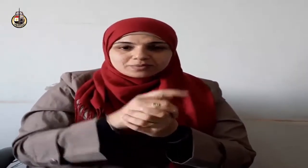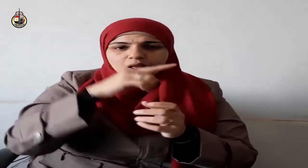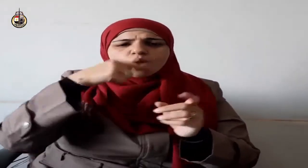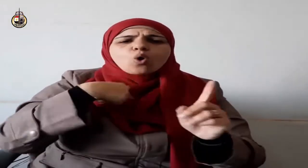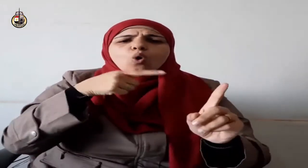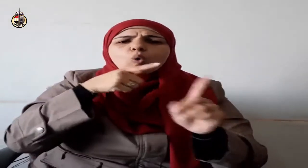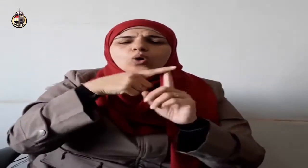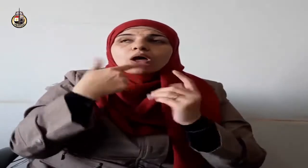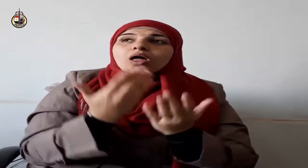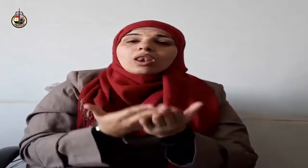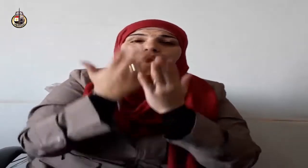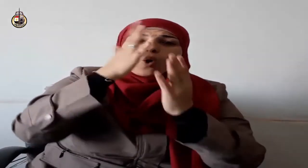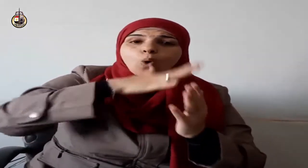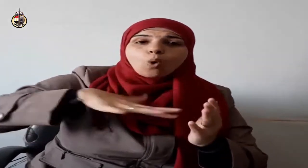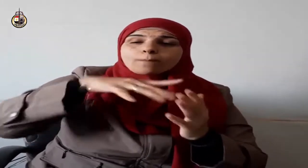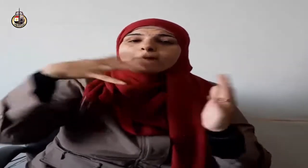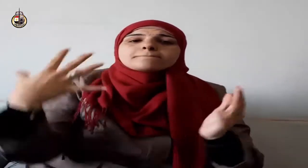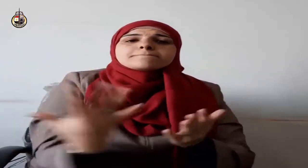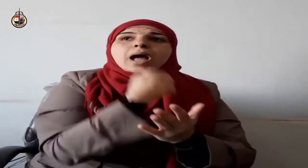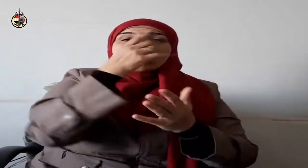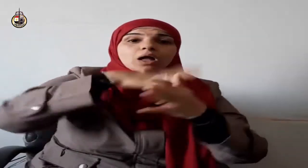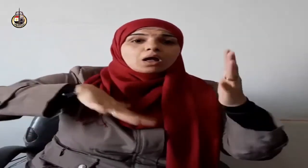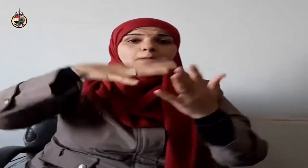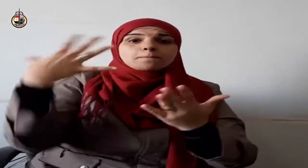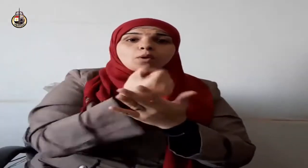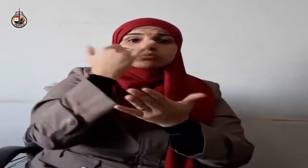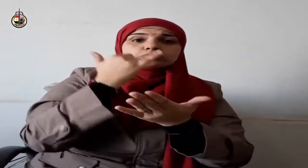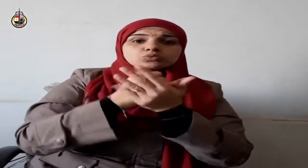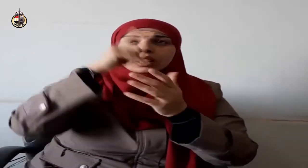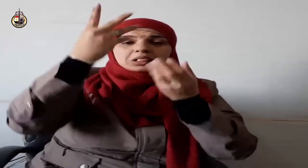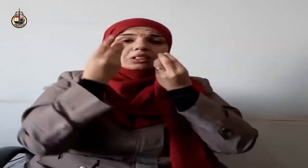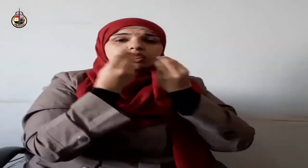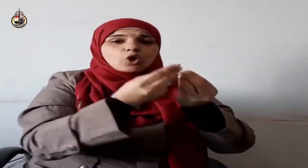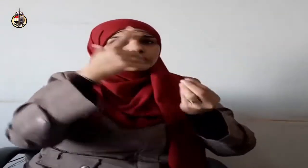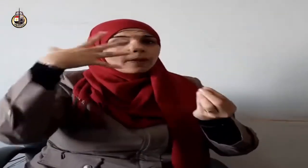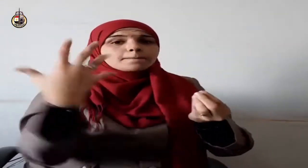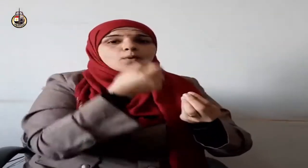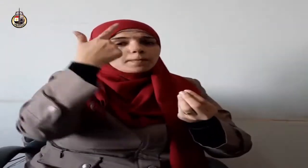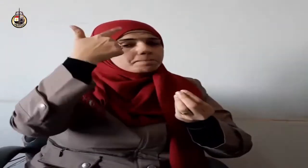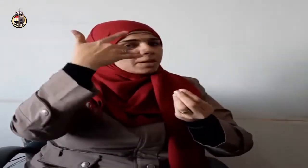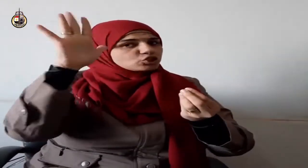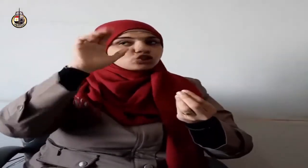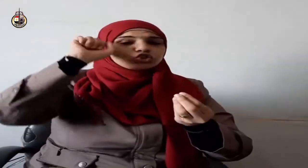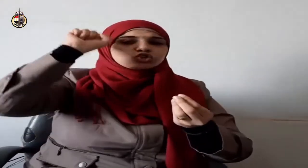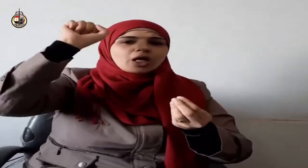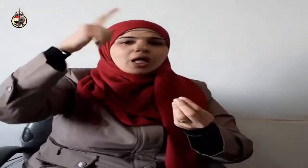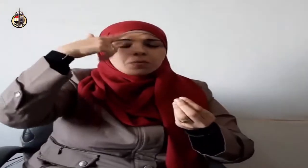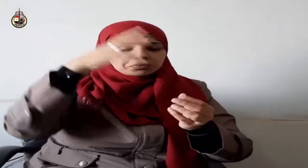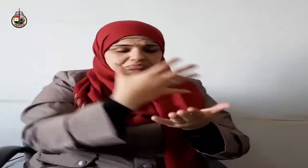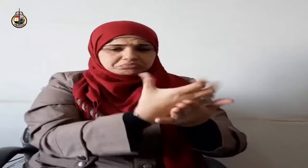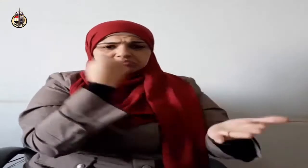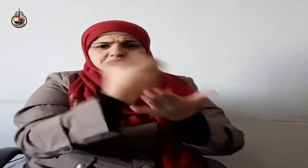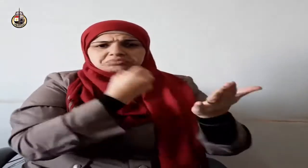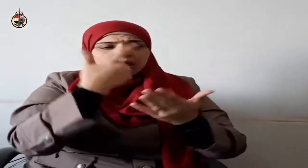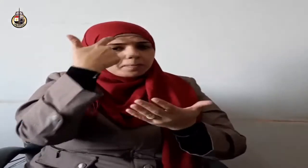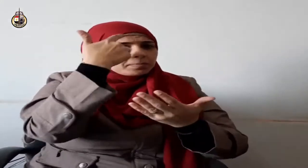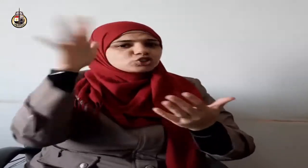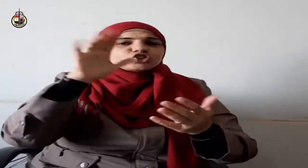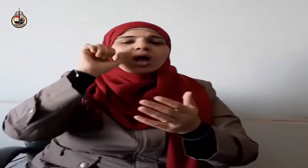إذ كيف يقلق من كان يأخذ بصحيح الأسباب ويدرك أن الأمر